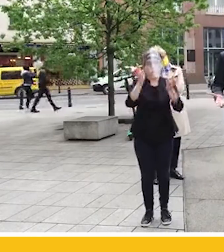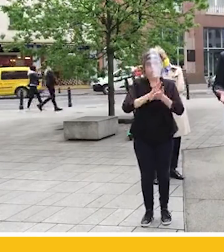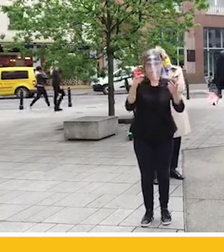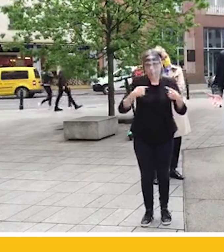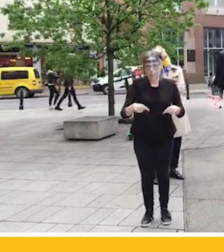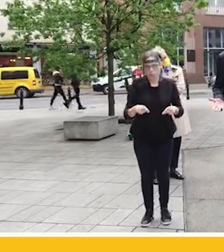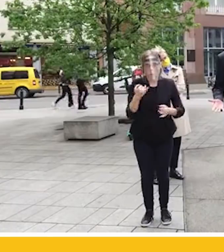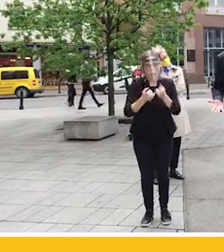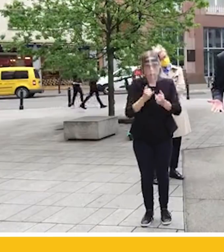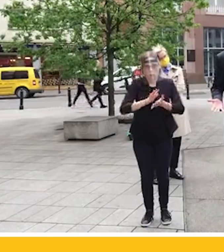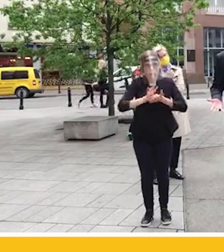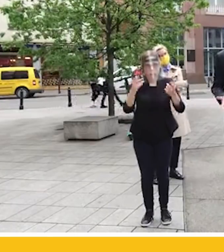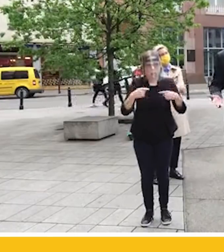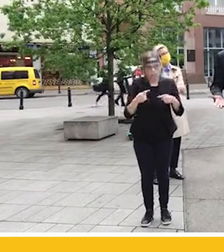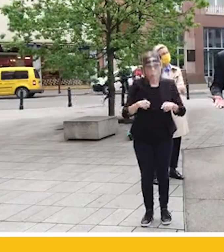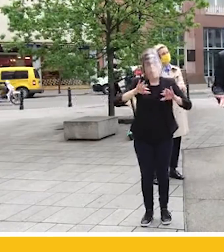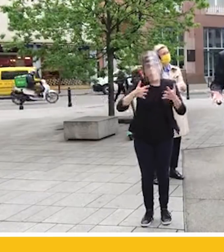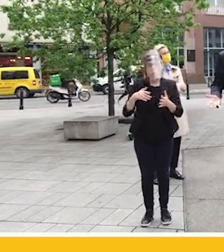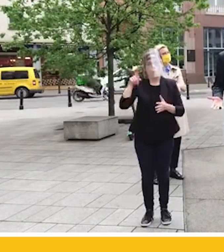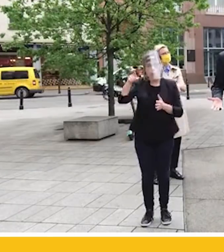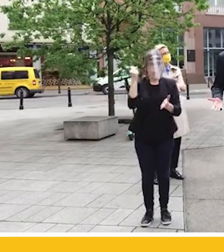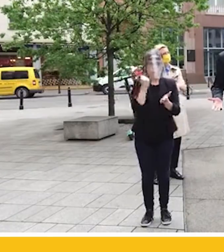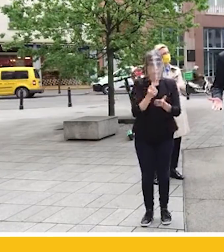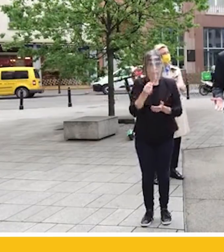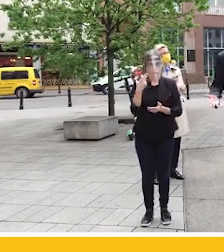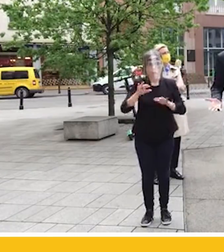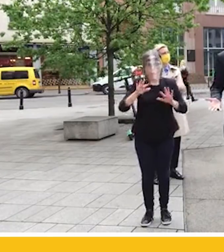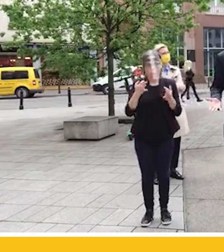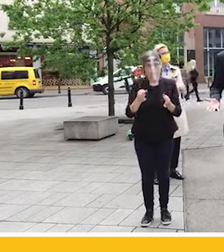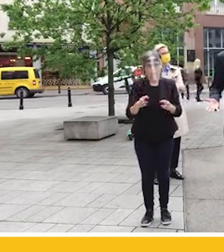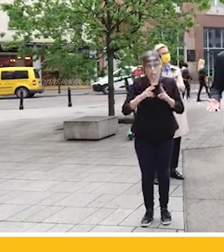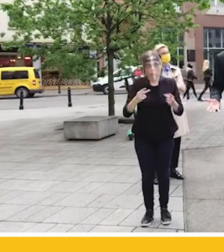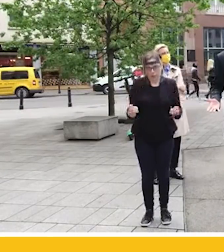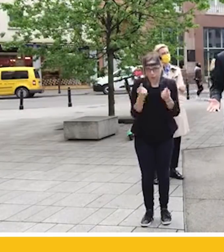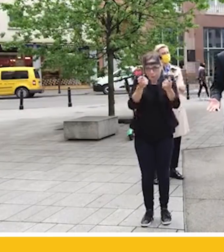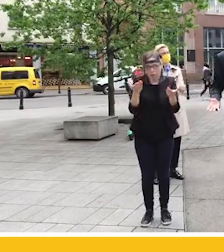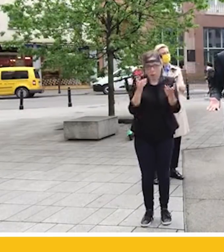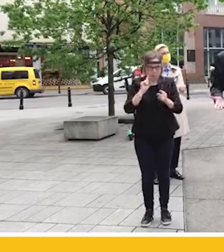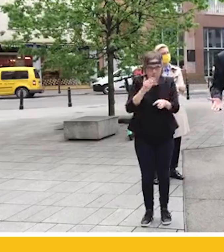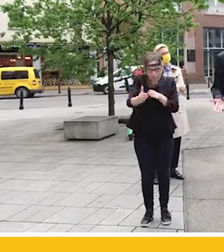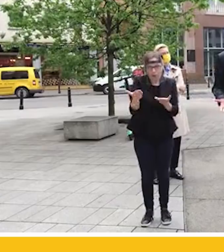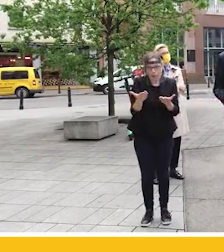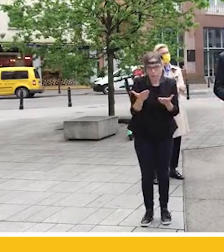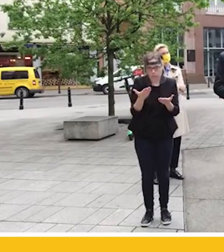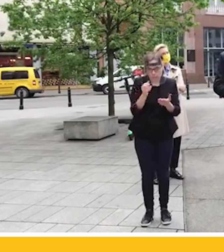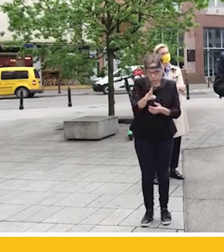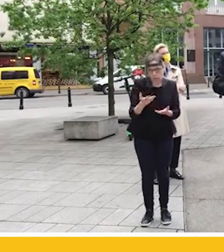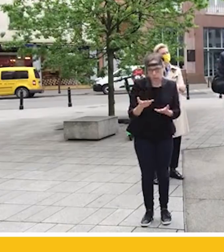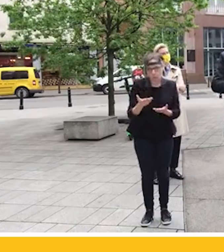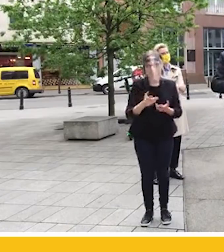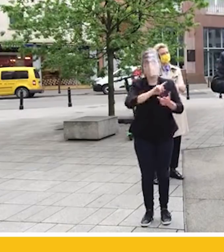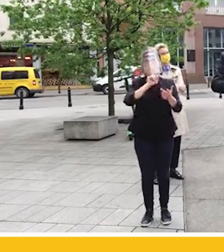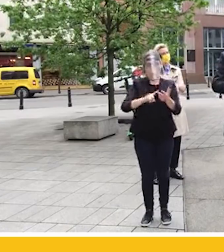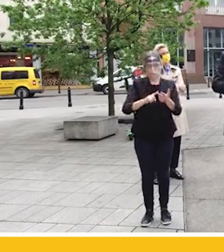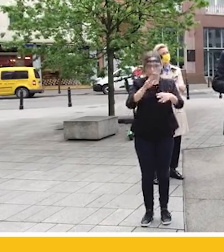nie została opublikowana, nie stanowi prawa. A w związku z powyższym, kampania trwa nadal. Tak czy nie, panie pośle Sobolewski? Po trzecie wreszcie, drogi